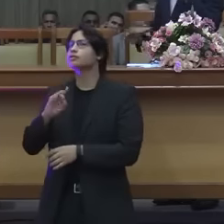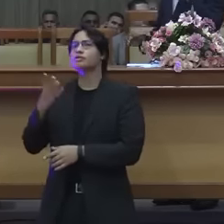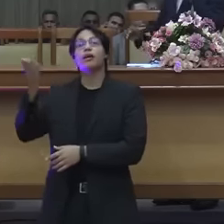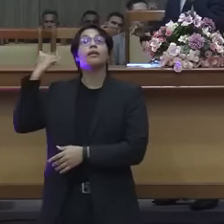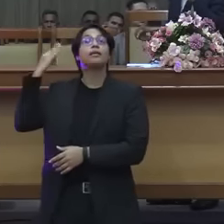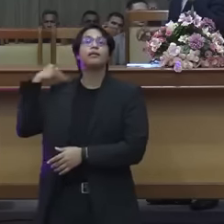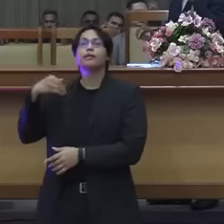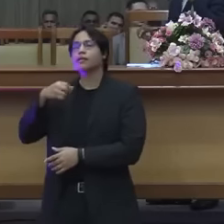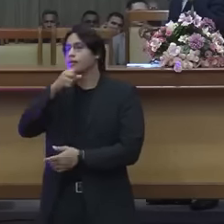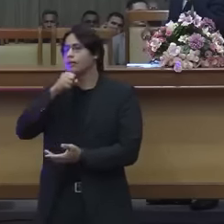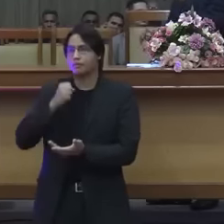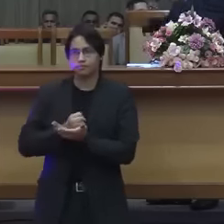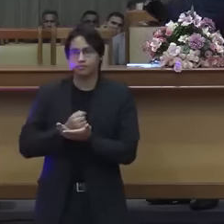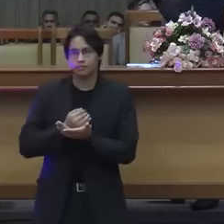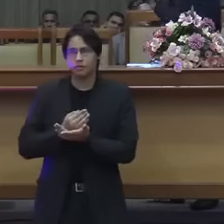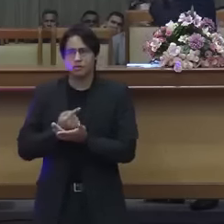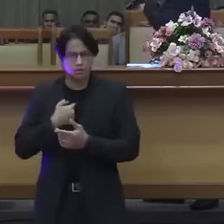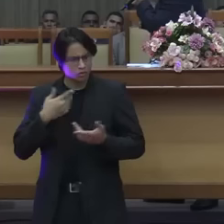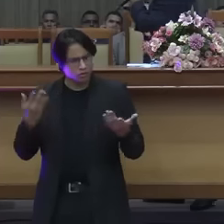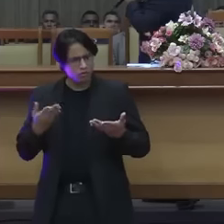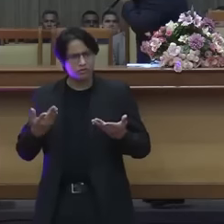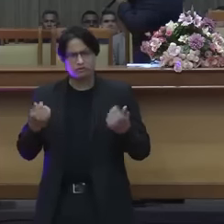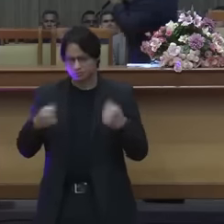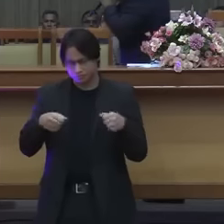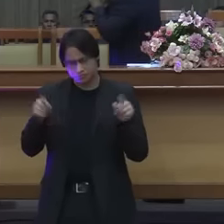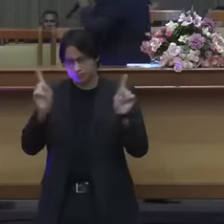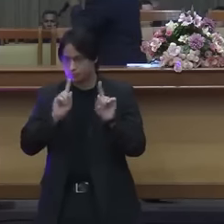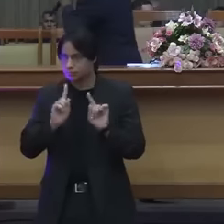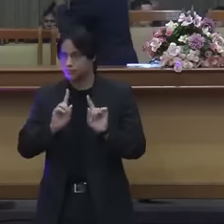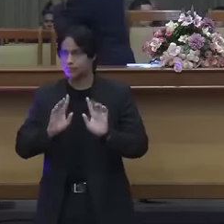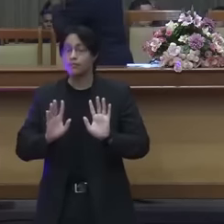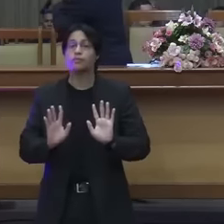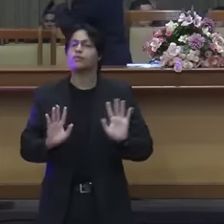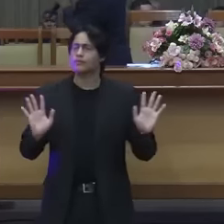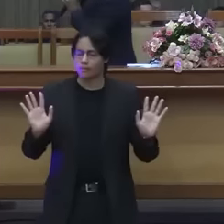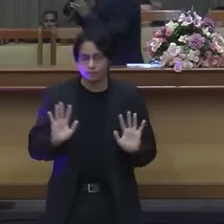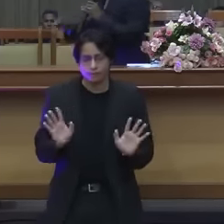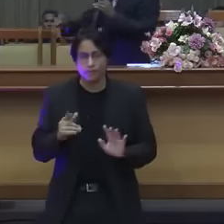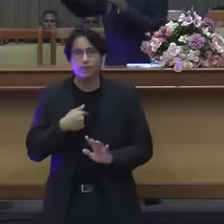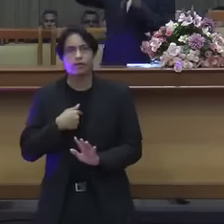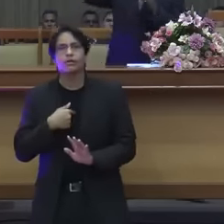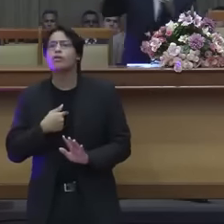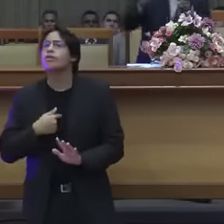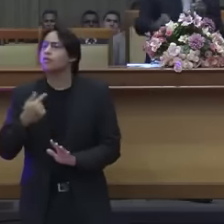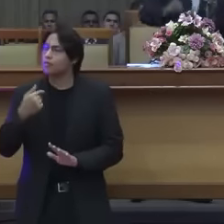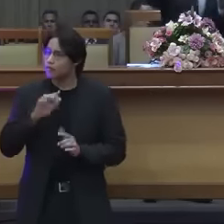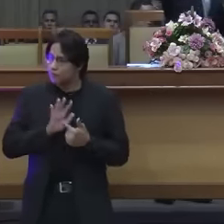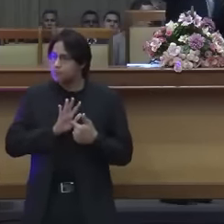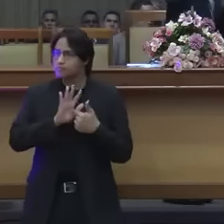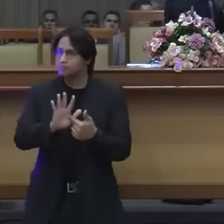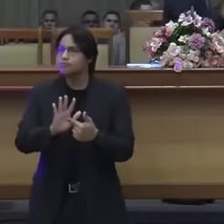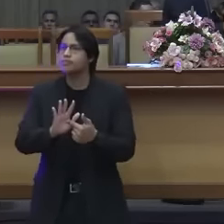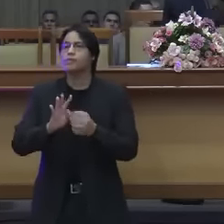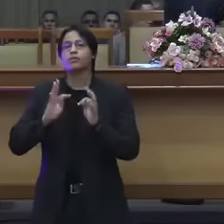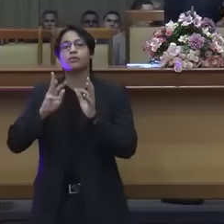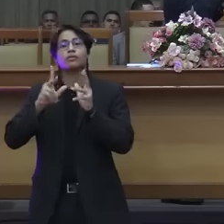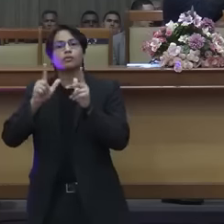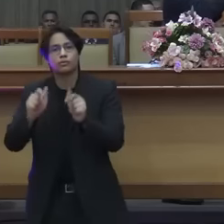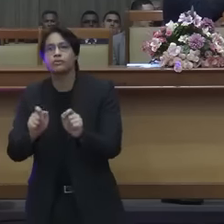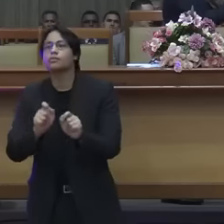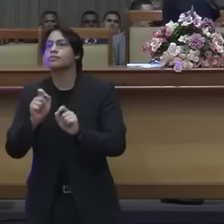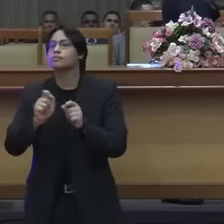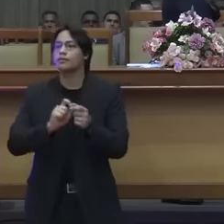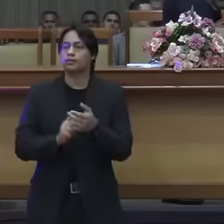necessidade hoje. E eu estou provando nessa tese, que tudo que Paulo escreveu